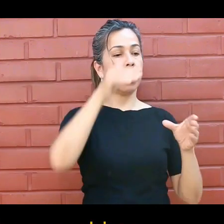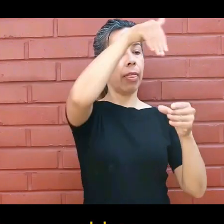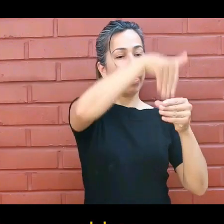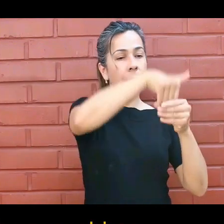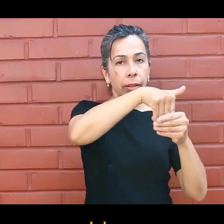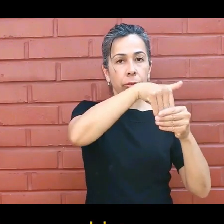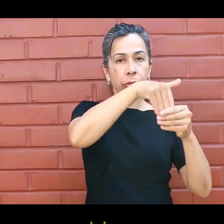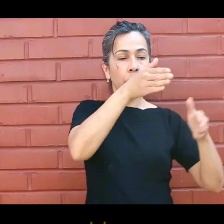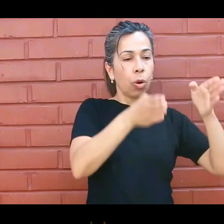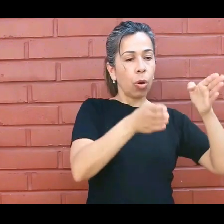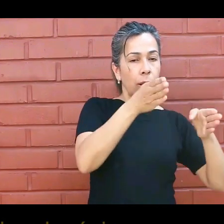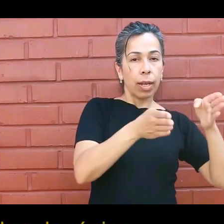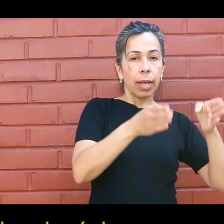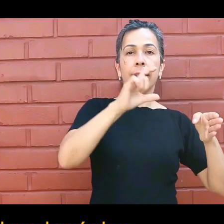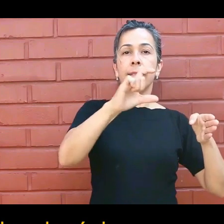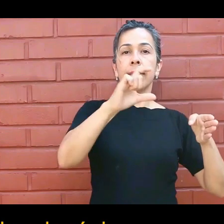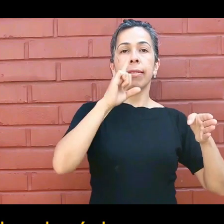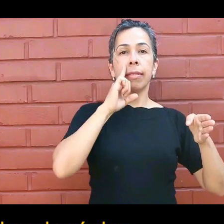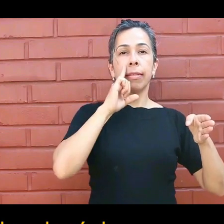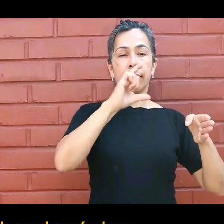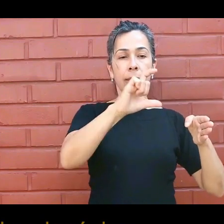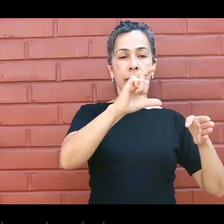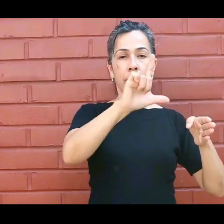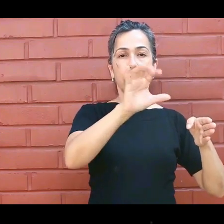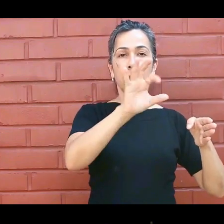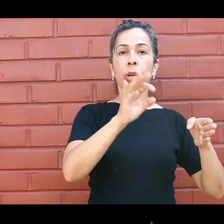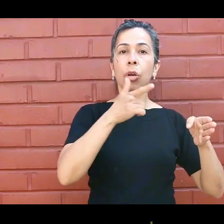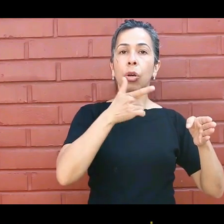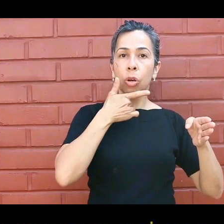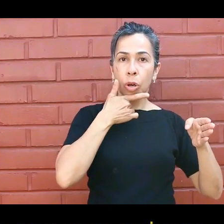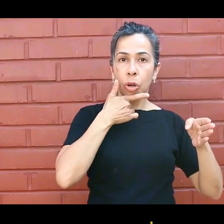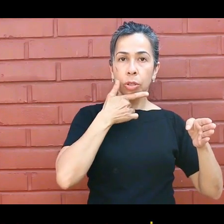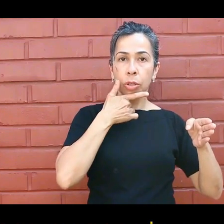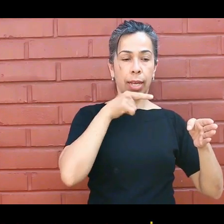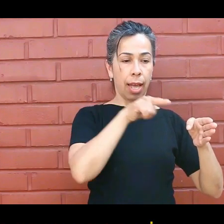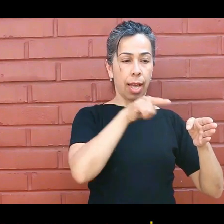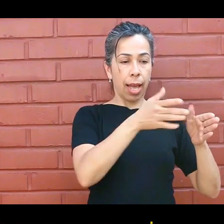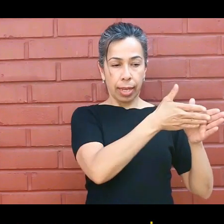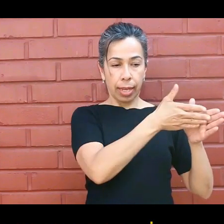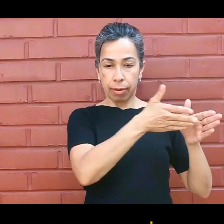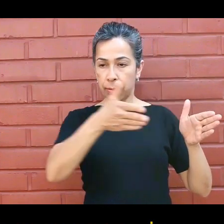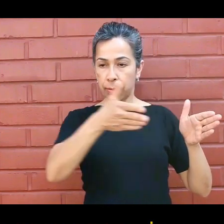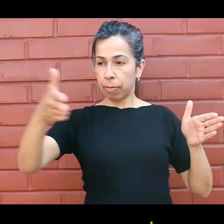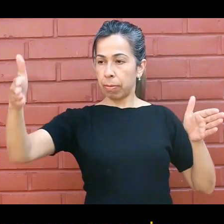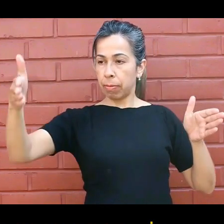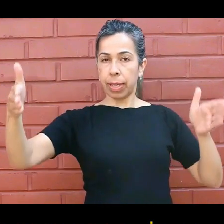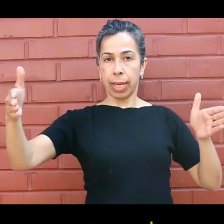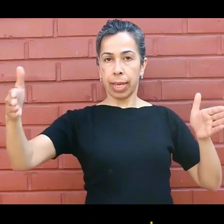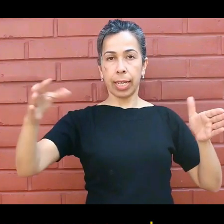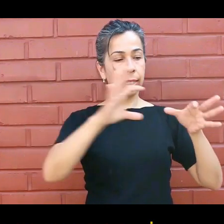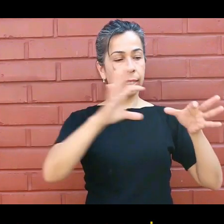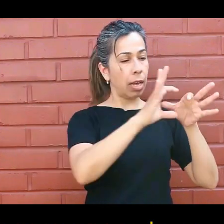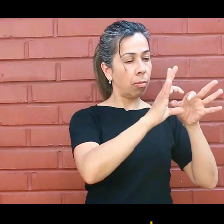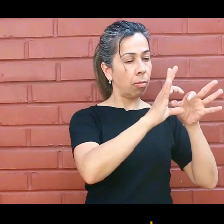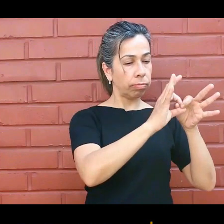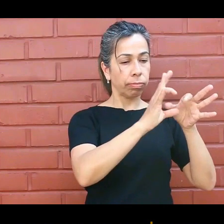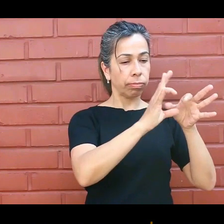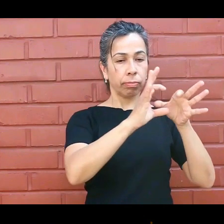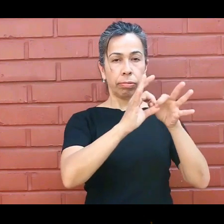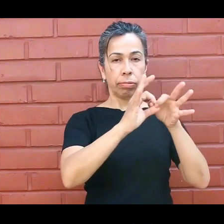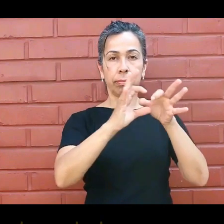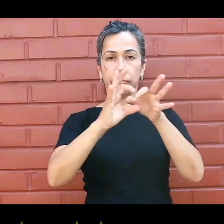debe concebirse como una unidad pedagógica en la cual los saberes que se ponen en juego